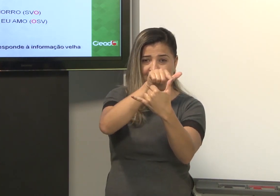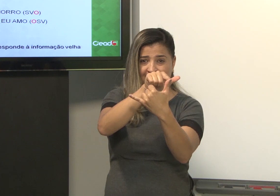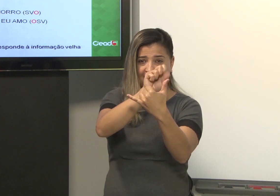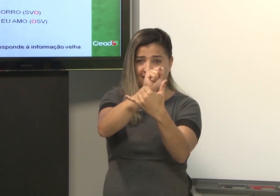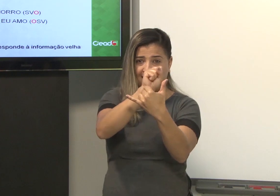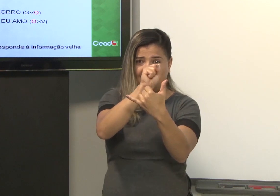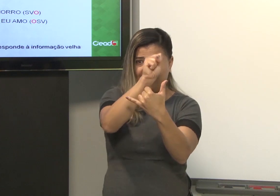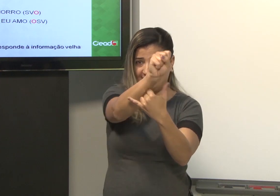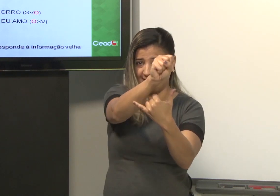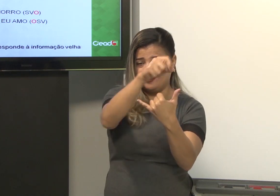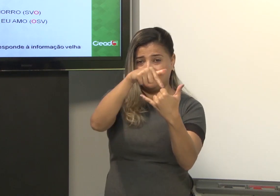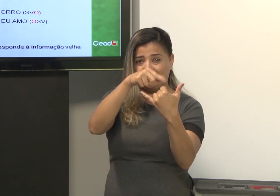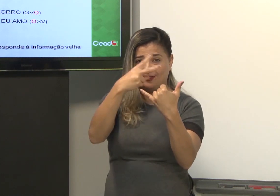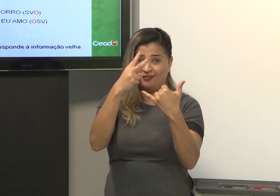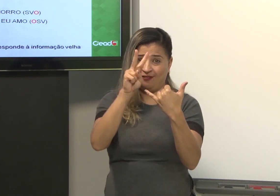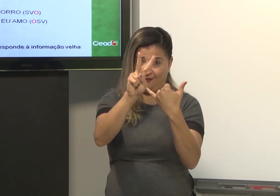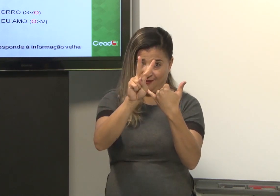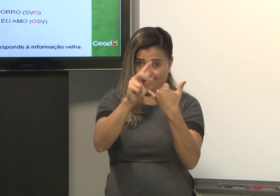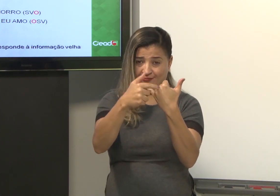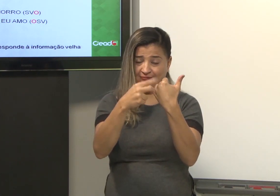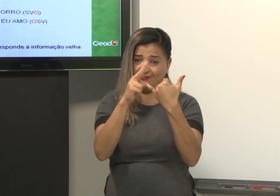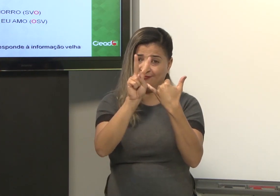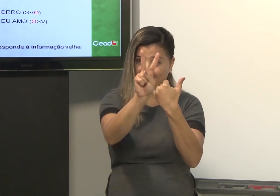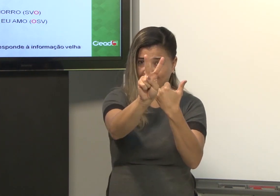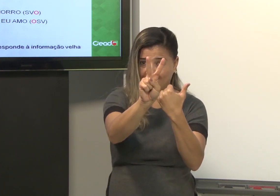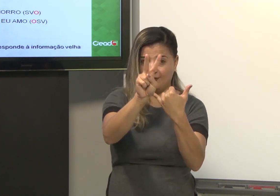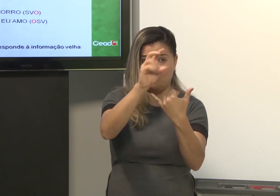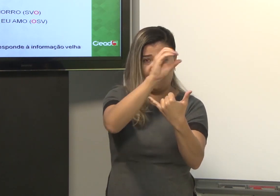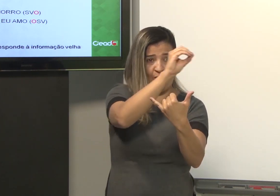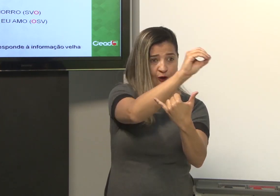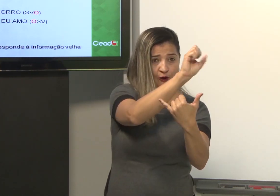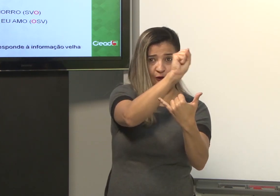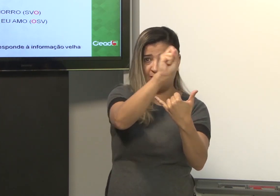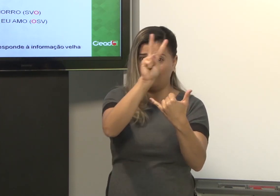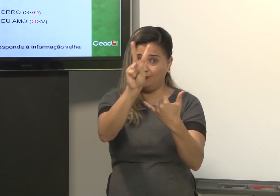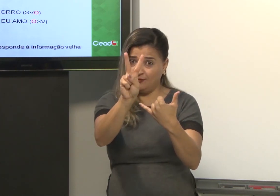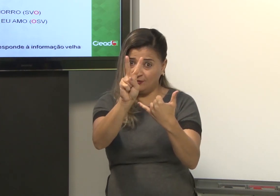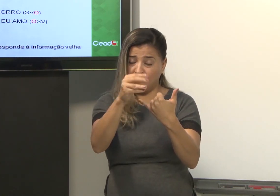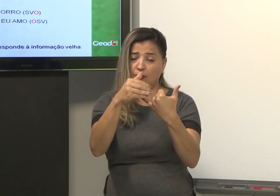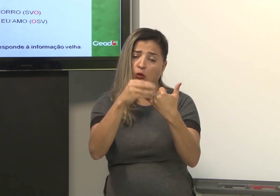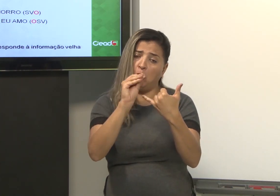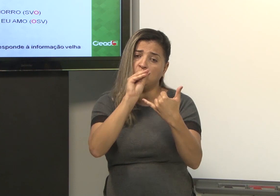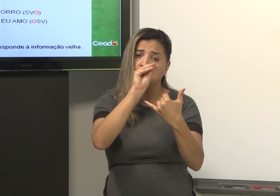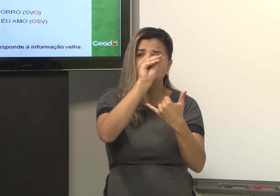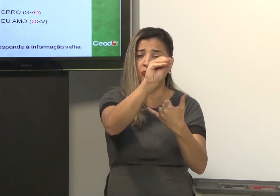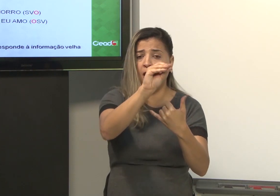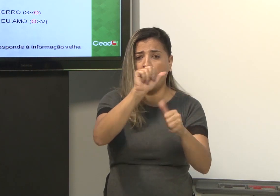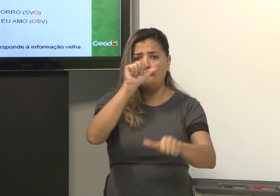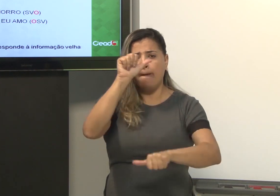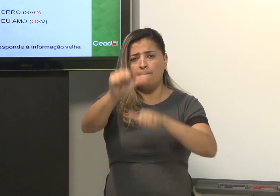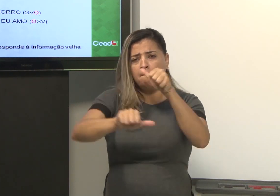primeiro, depois o sujeito e depois o verbo. Objeto, sujeito e verbo. Eu posso trocar.